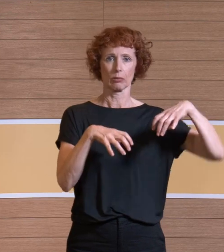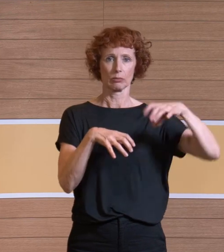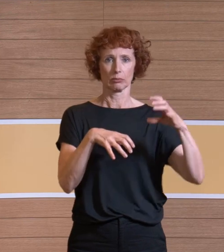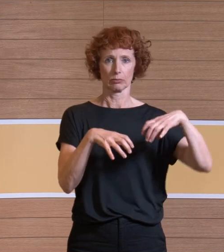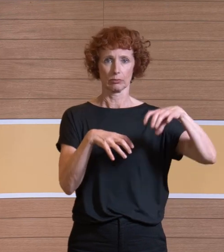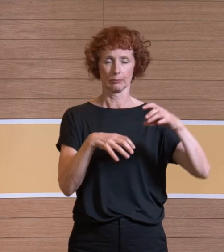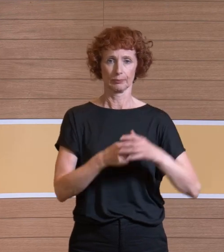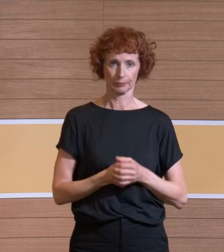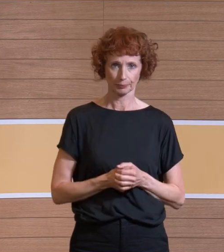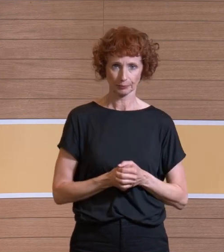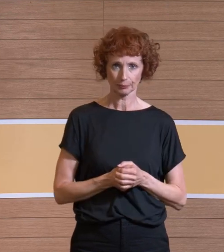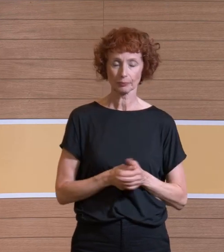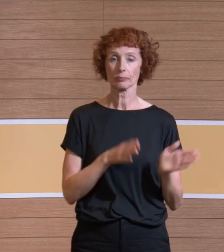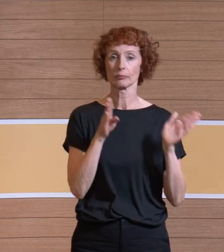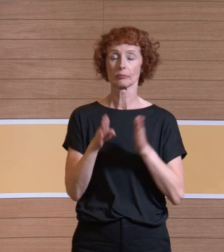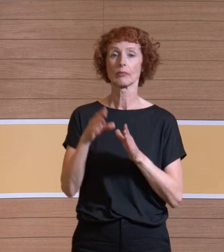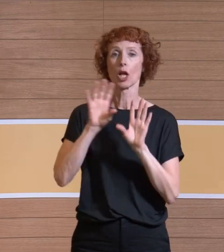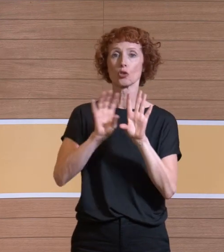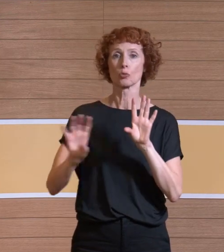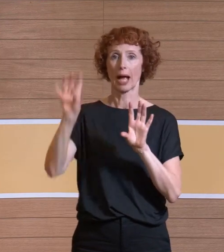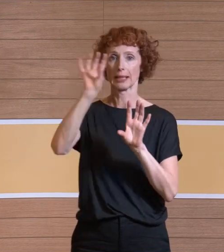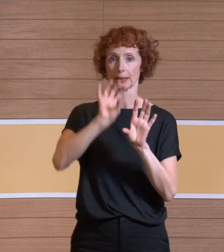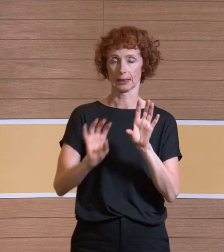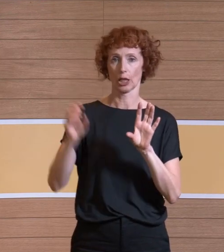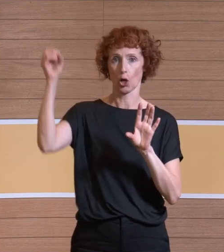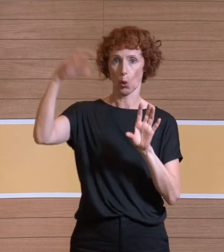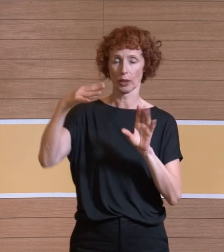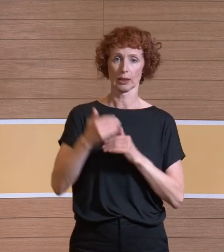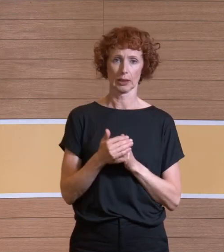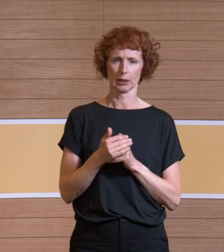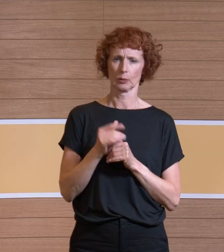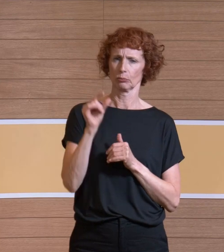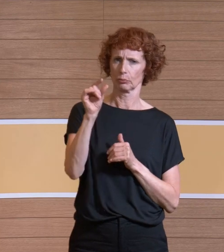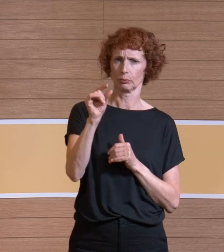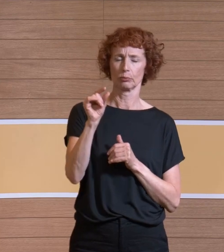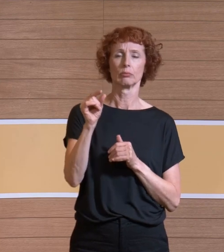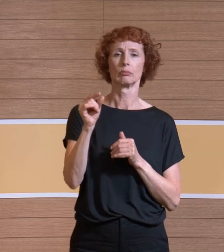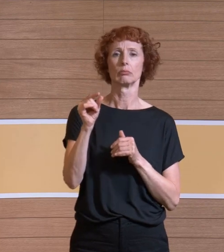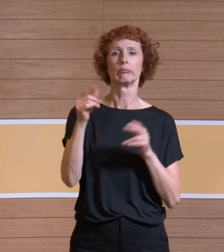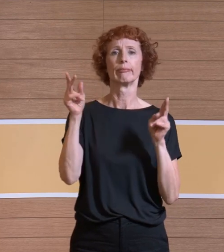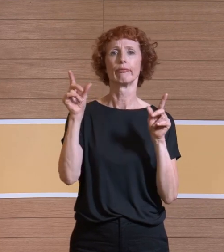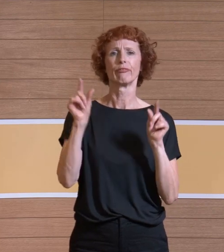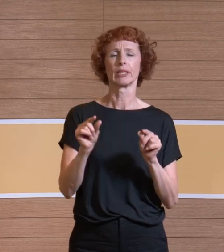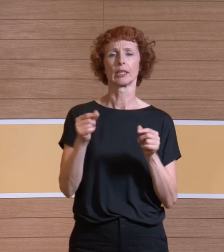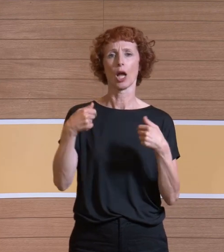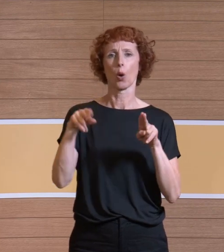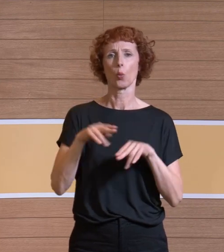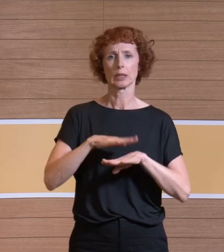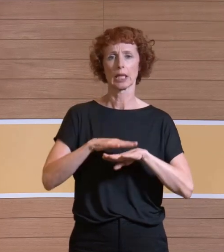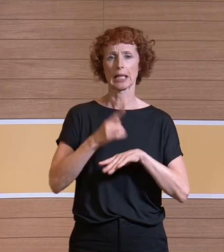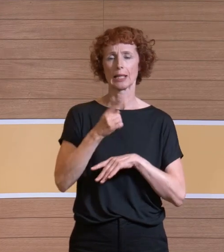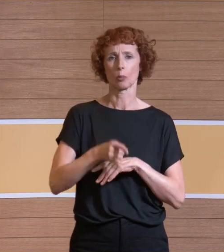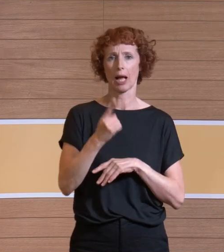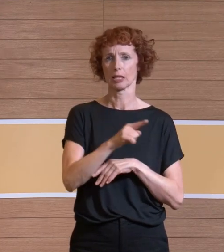Bei der Spaltenleuchte gab es signifikant geringere Erholzeiten. Da lagen wir bei 1,1 bis 1